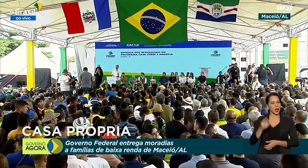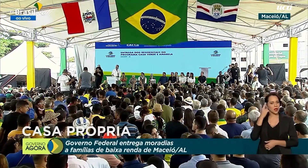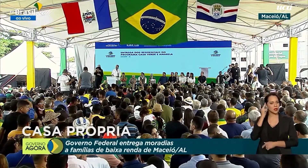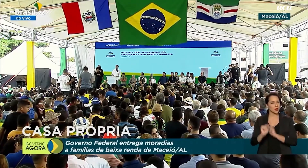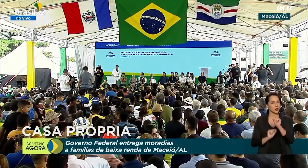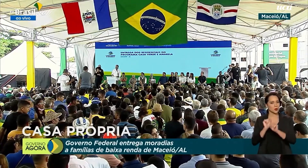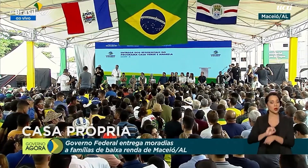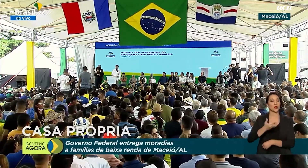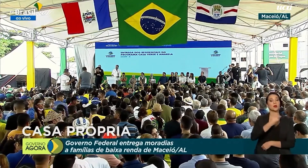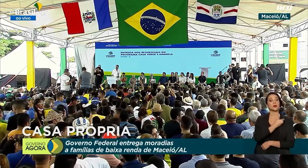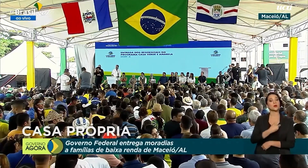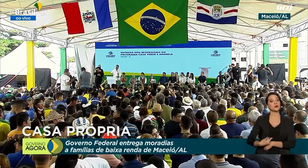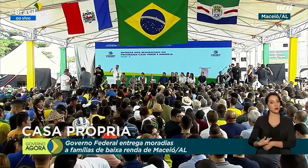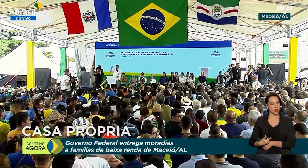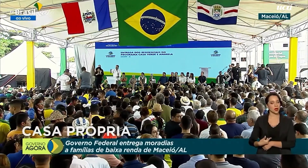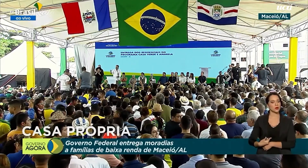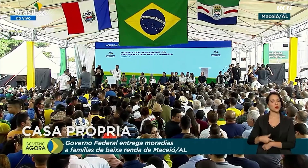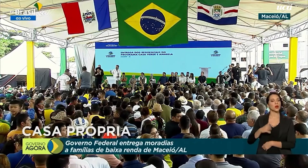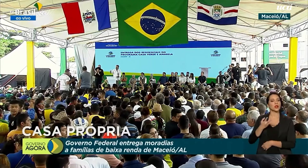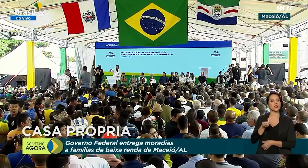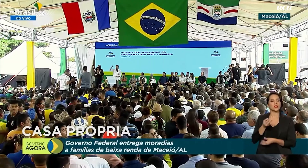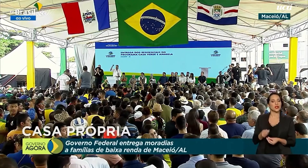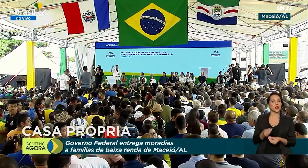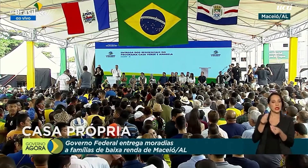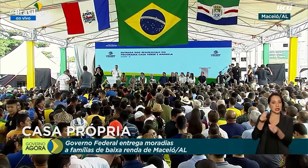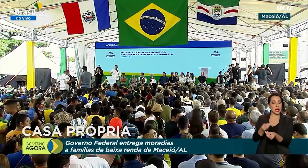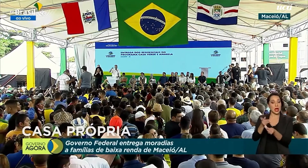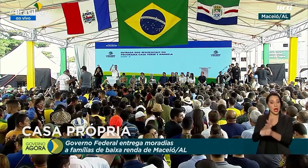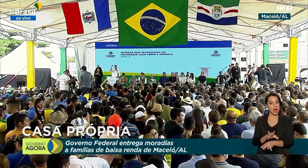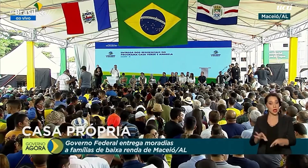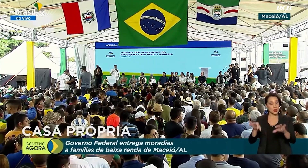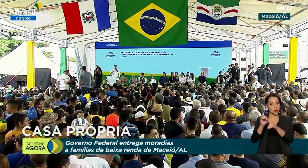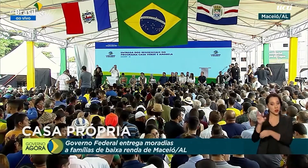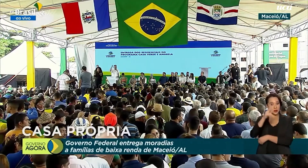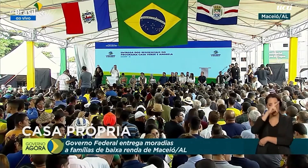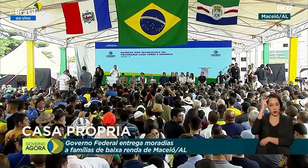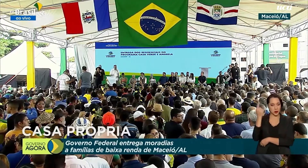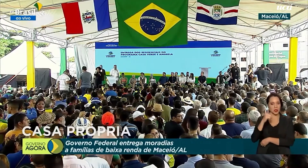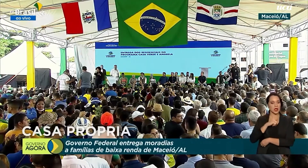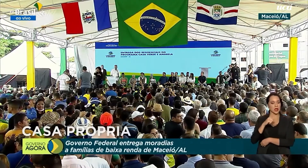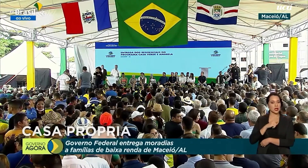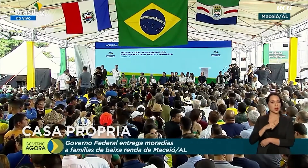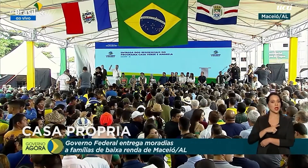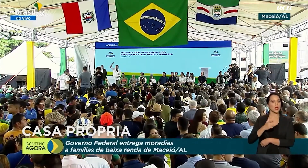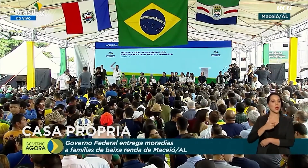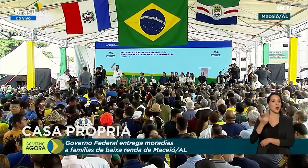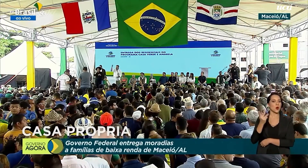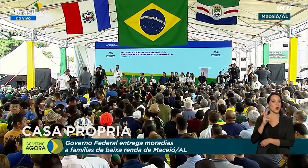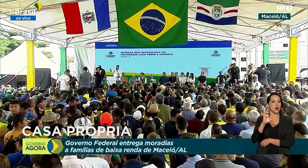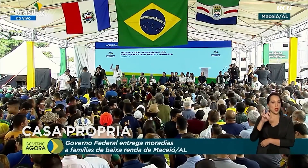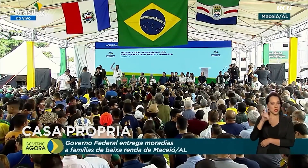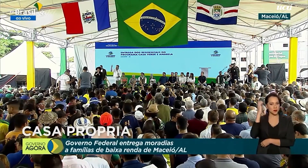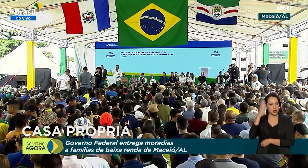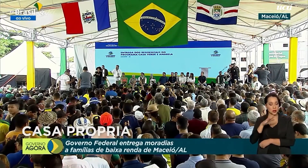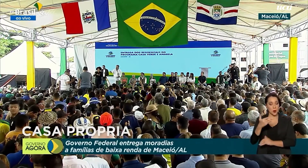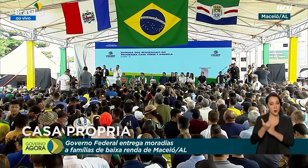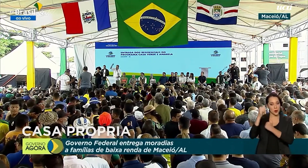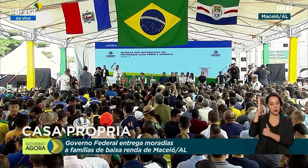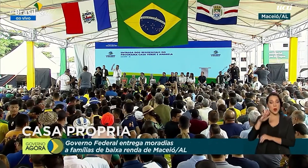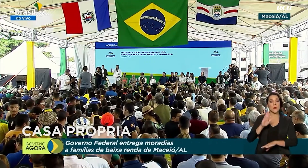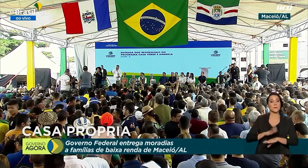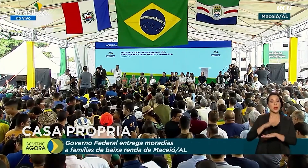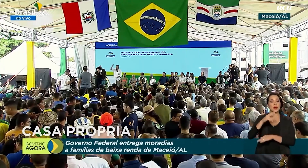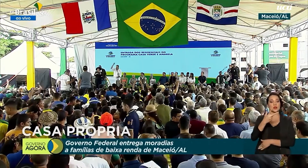ideia do governo de dar a todos os integrantes do Renda Brasil mais R$ 200,00